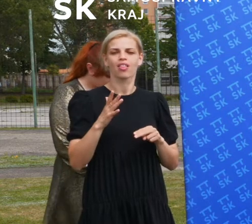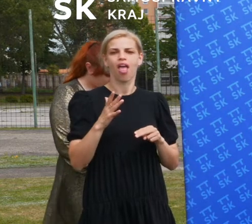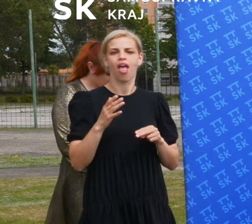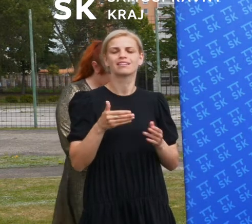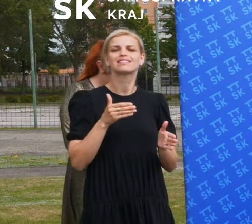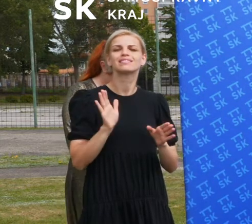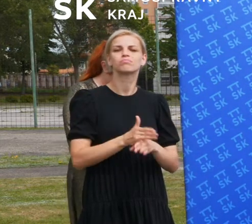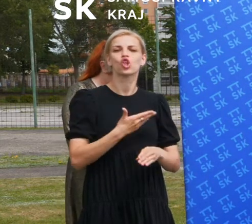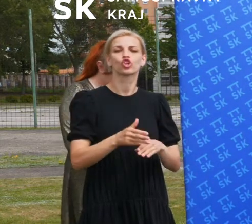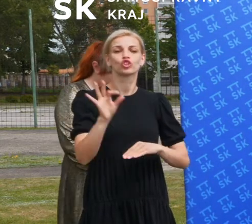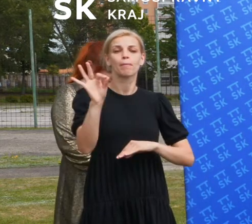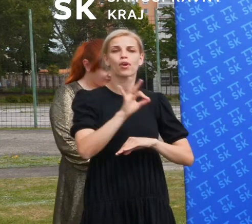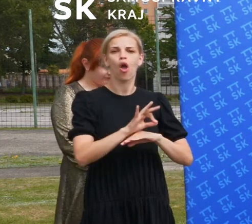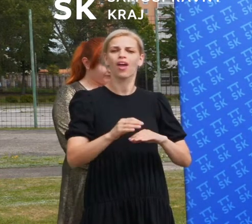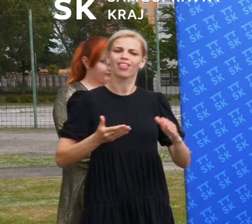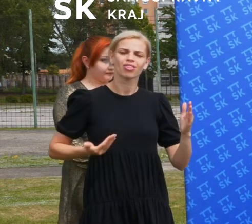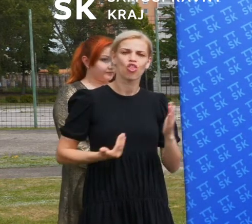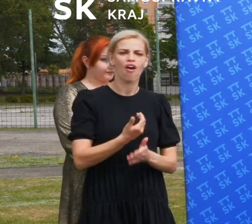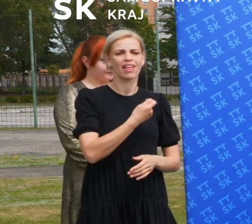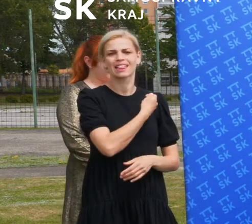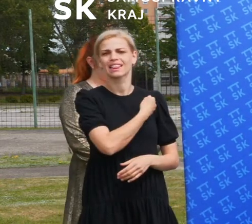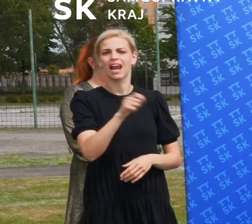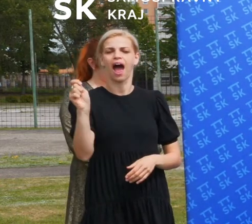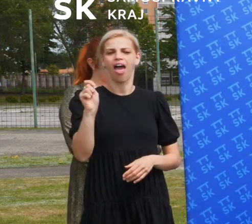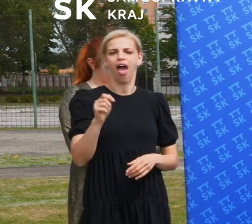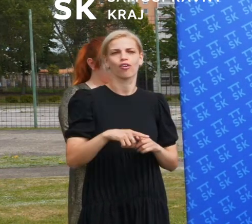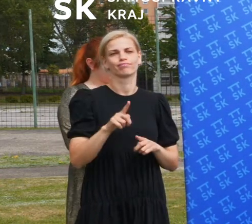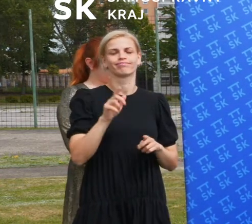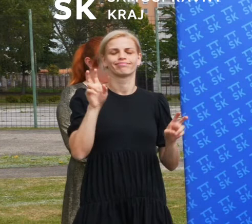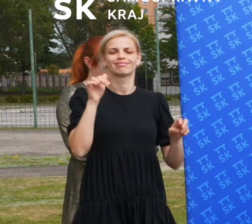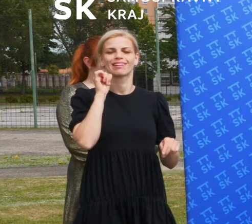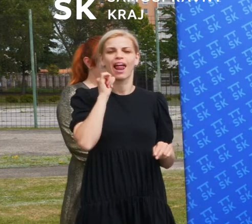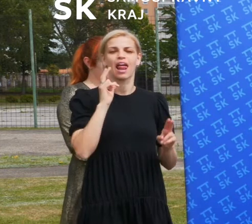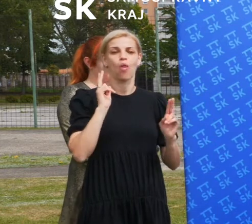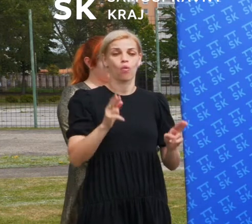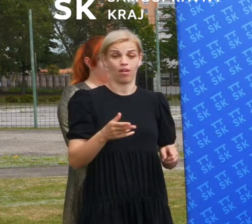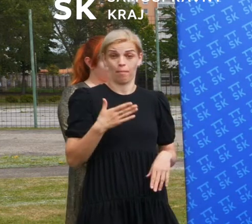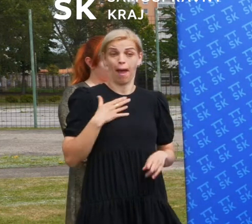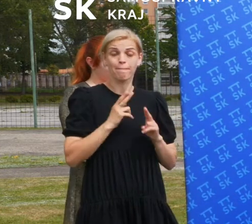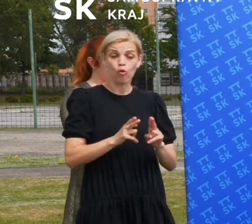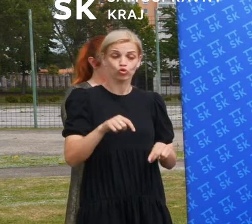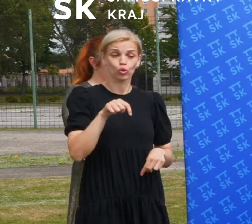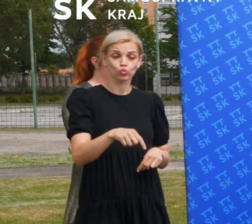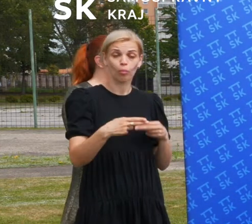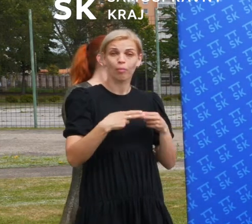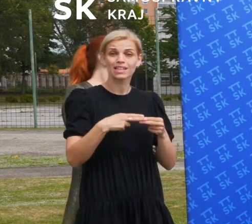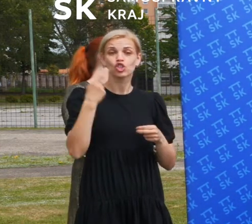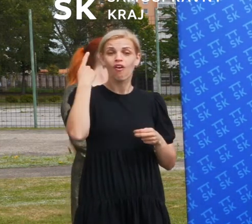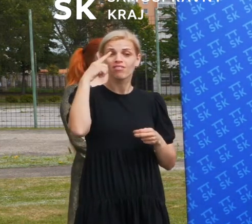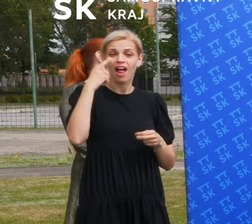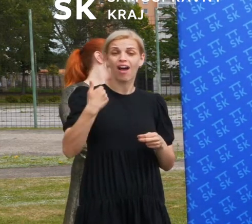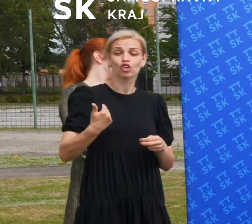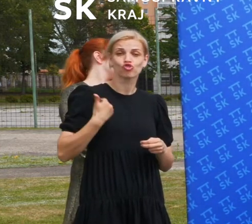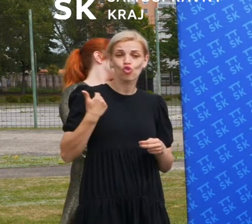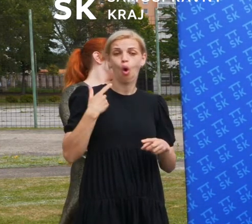zbytočne projekty, predražené na zelených lukách, ak máme možnosť byť blízko vzdelávacích inštitúcií a